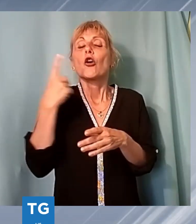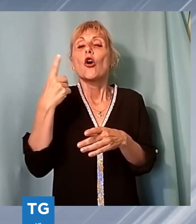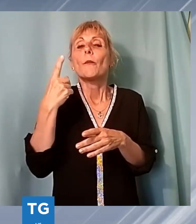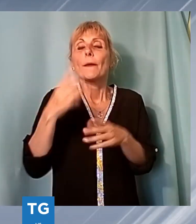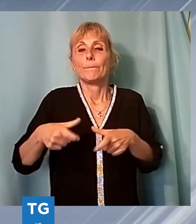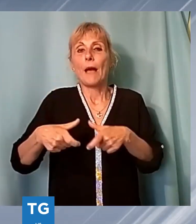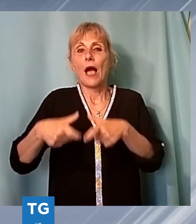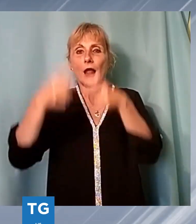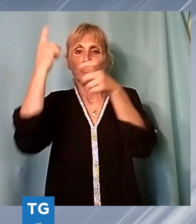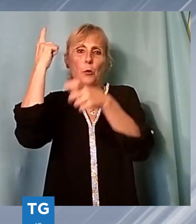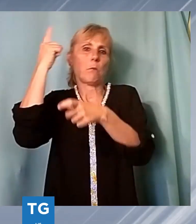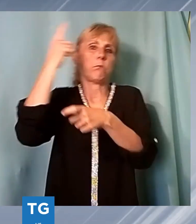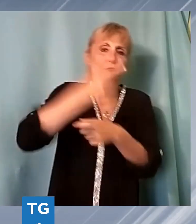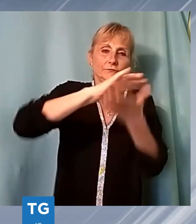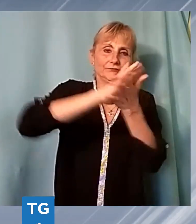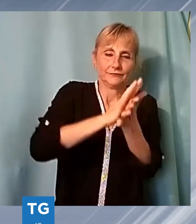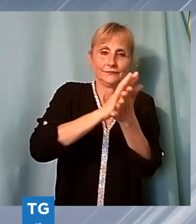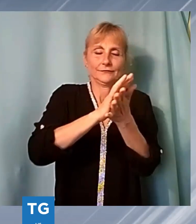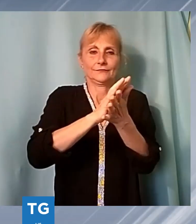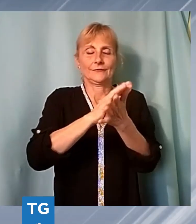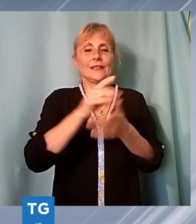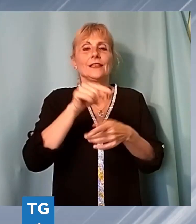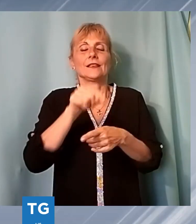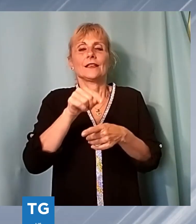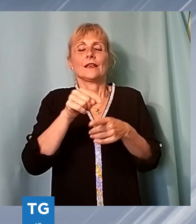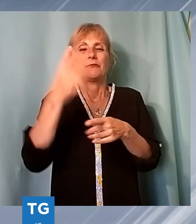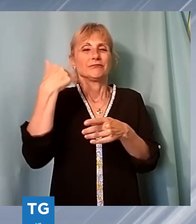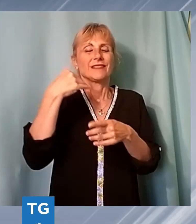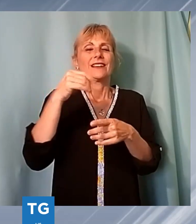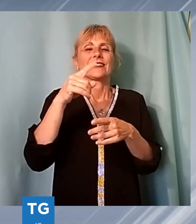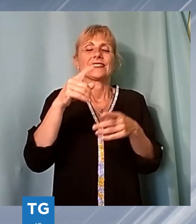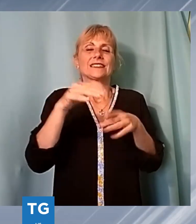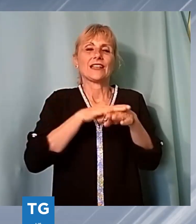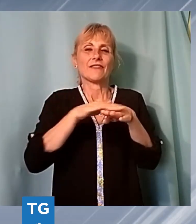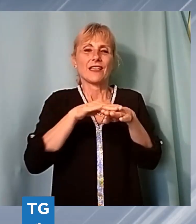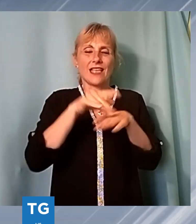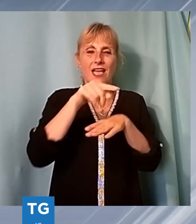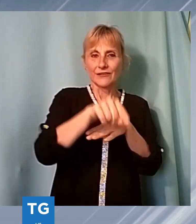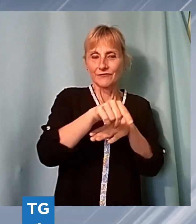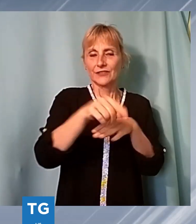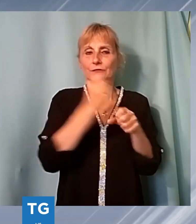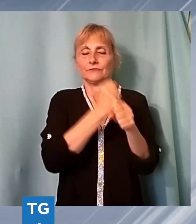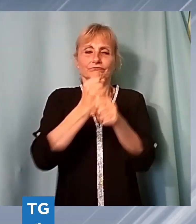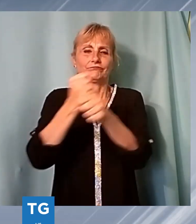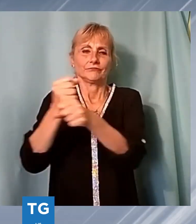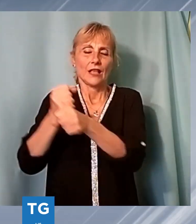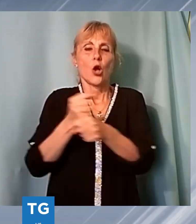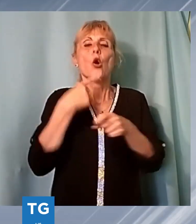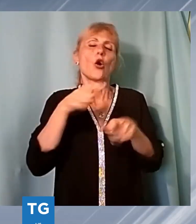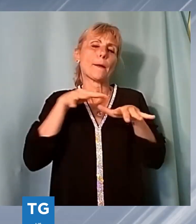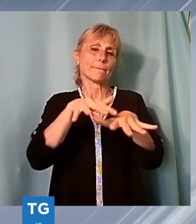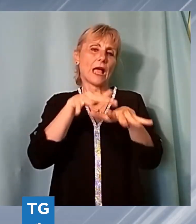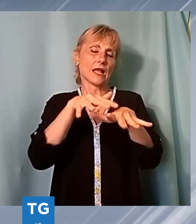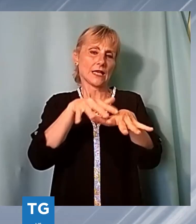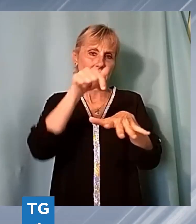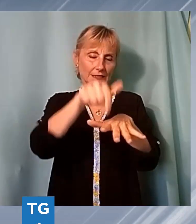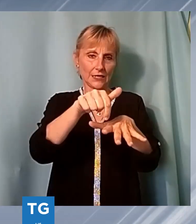società Versiria Supply Service, successivamente passato di mano e al momento adibito a magazzino di stoccaggio dove sono presenti 21